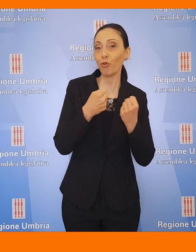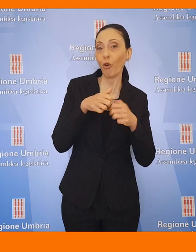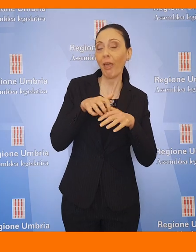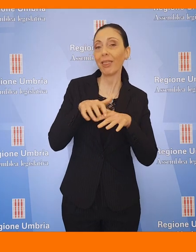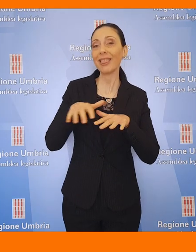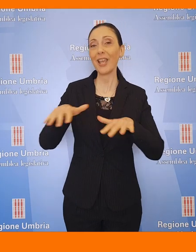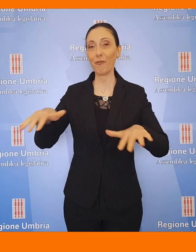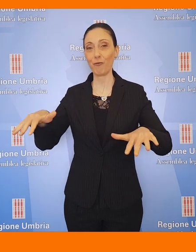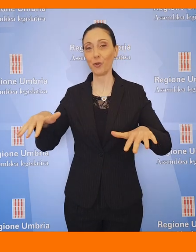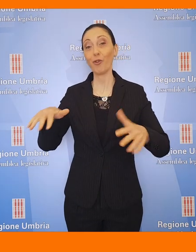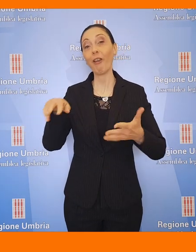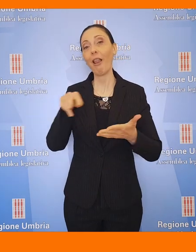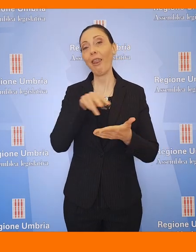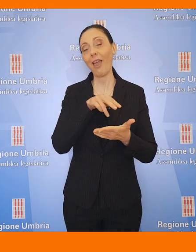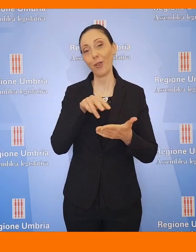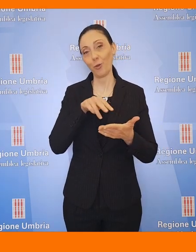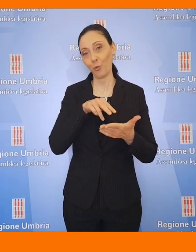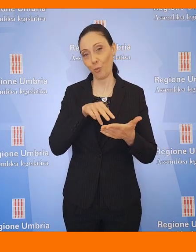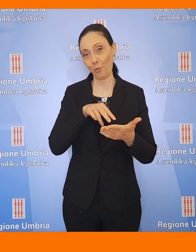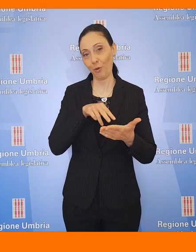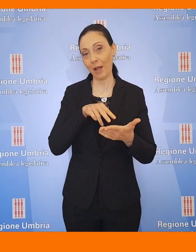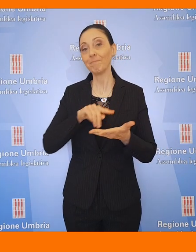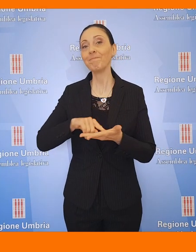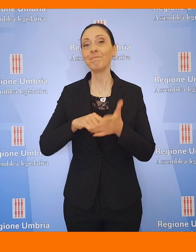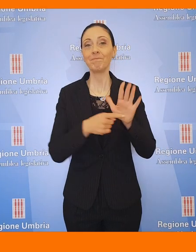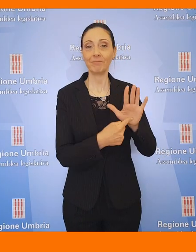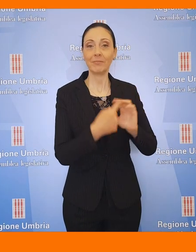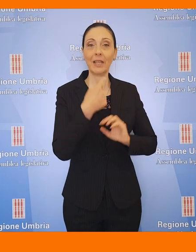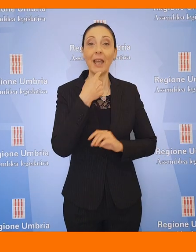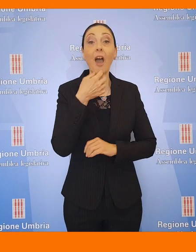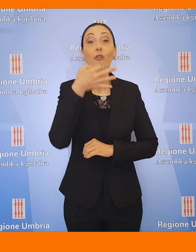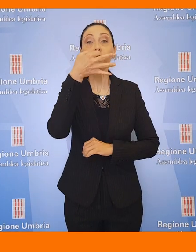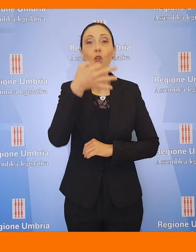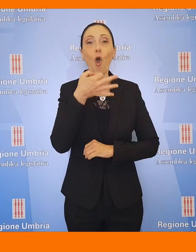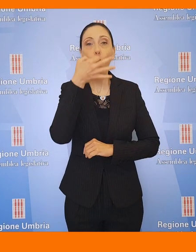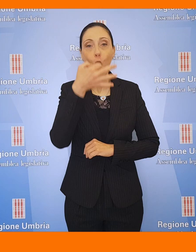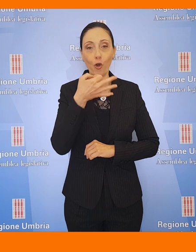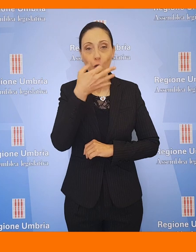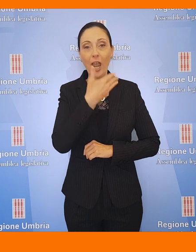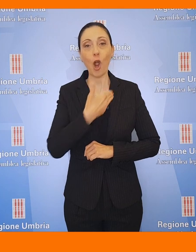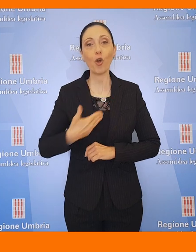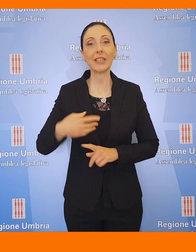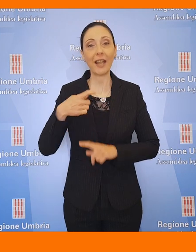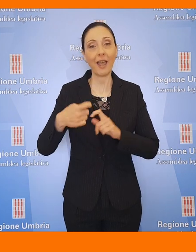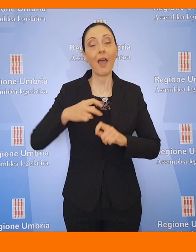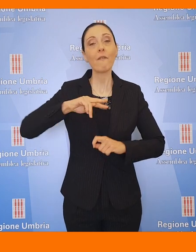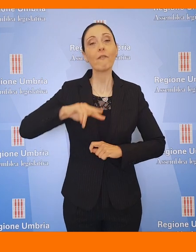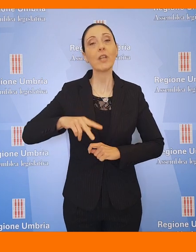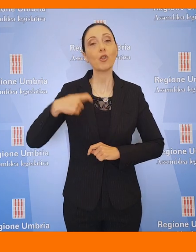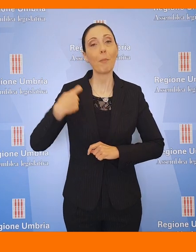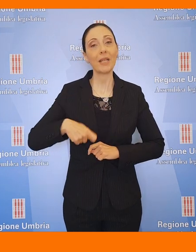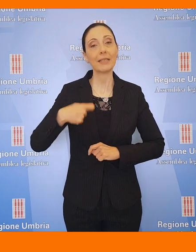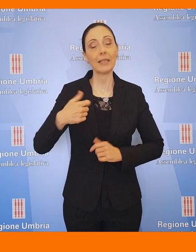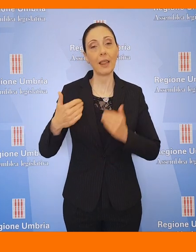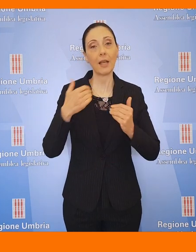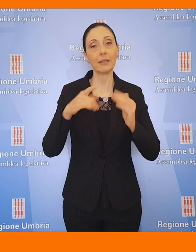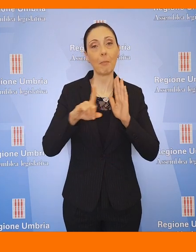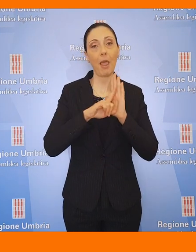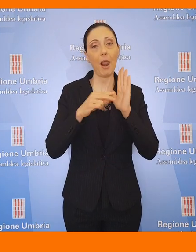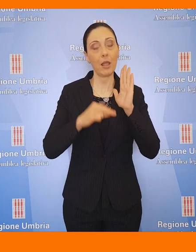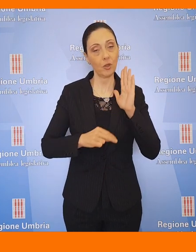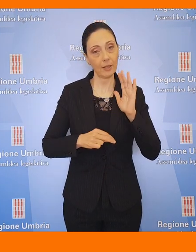della diffusione della lettura è stata presentata da Paola Fioroni, consigliere Lega e vicepresidente dell'Assemblea